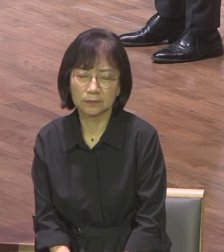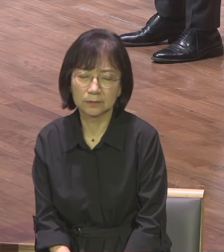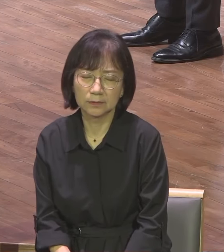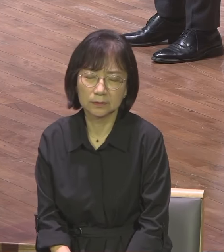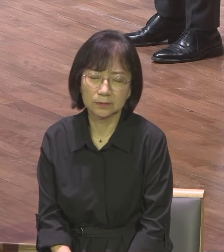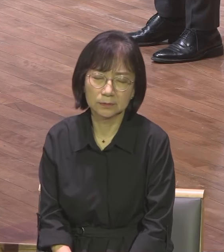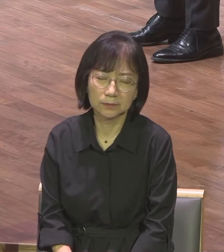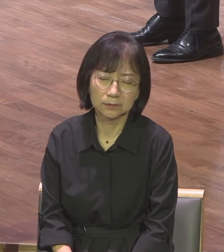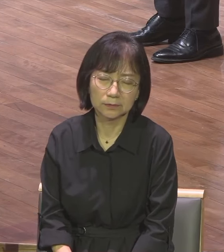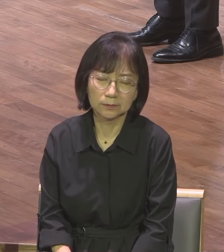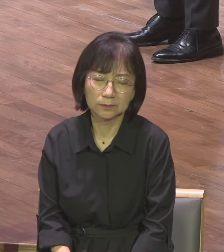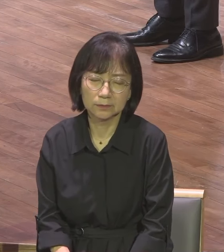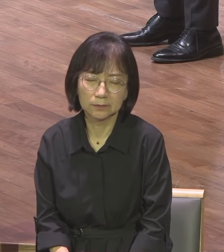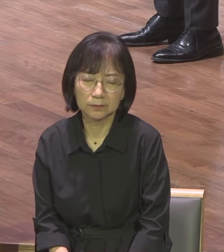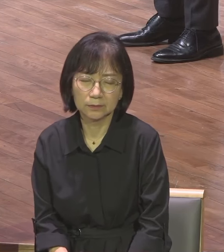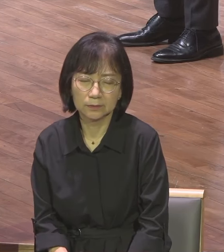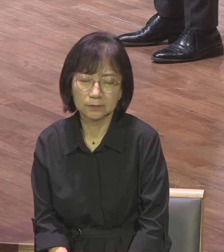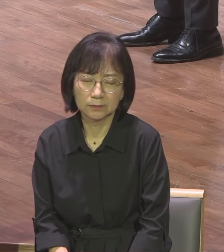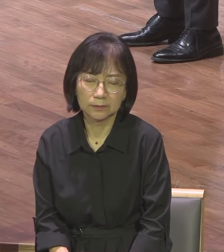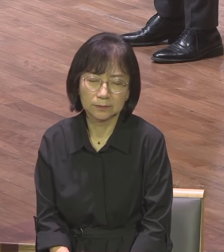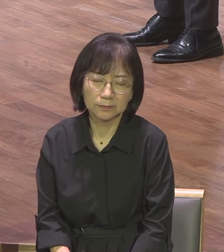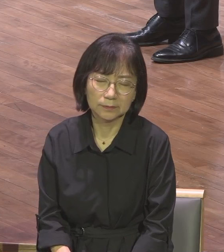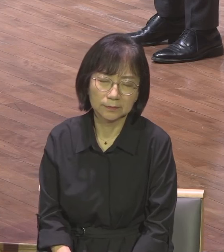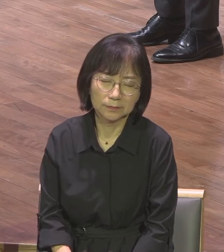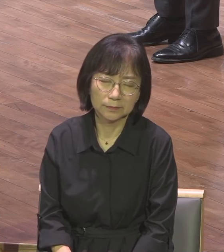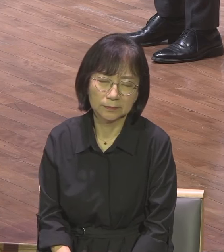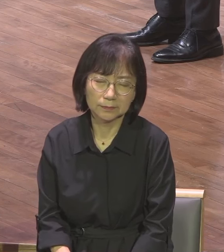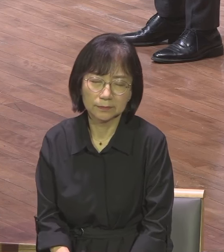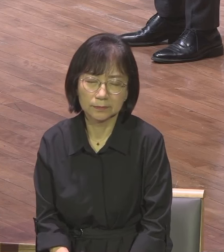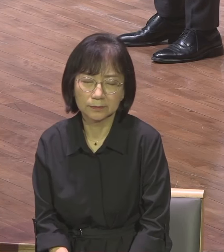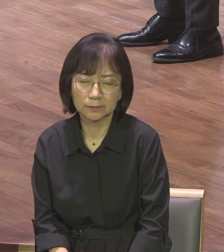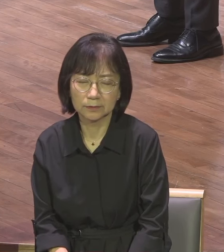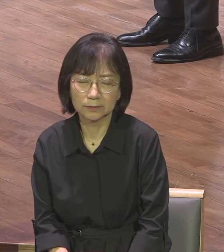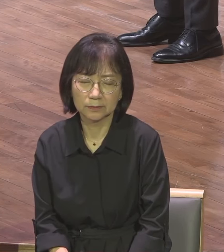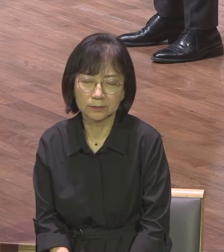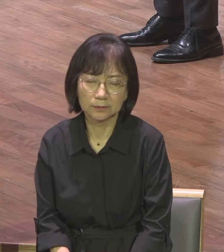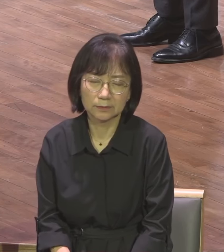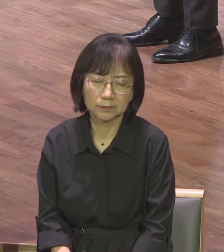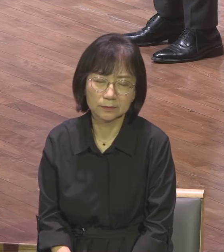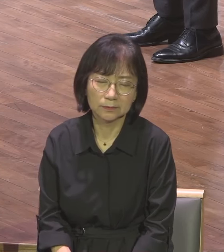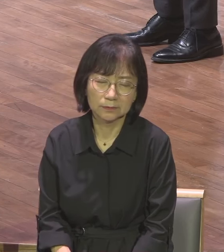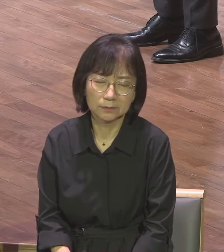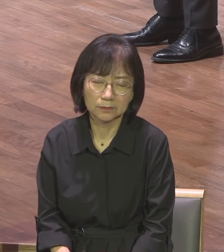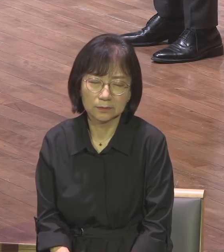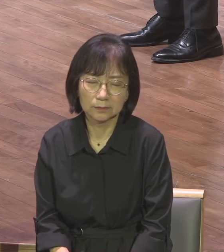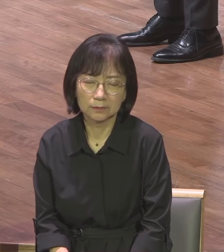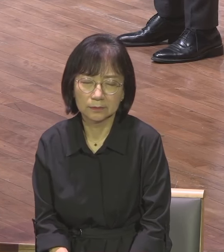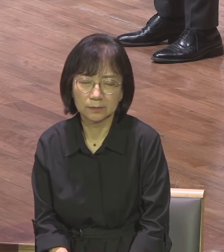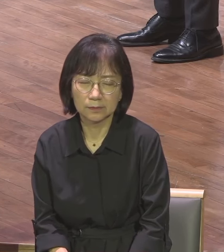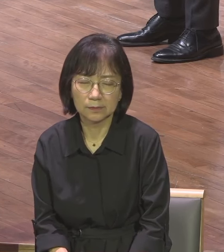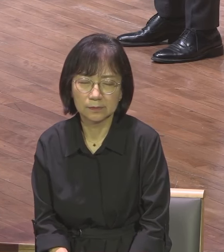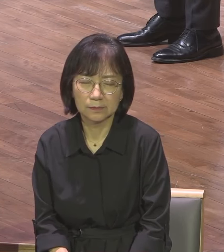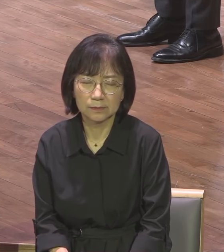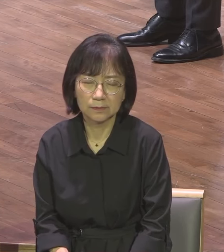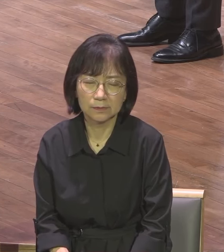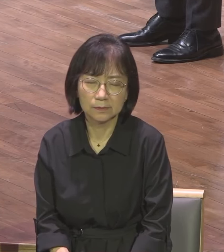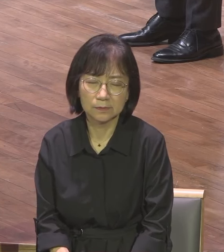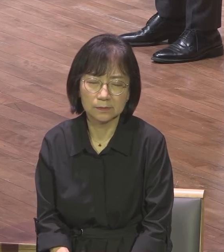가슴을 얻게 하여 주소서 대기하게 하여 주옵소서 전도가 부담됐던 대기하게 하여 주옵소서 전도는